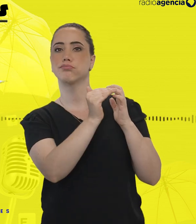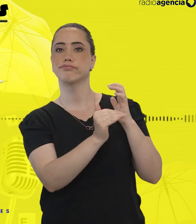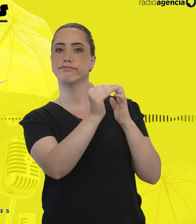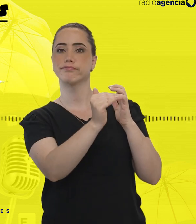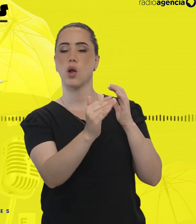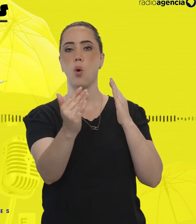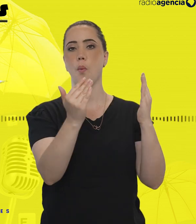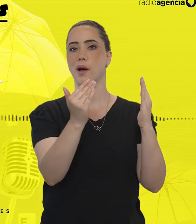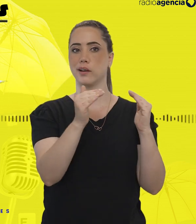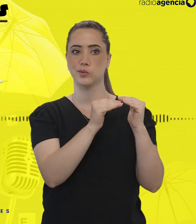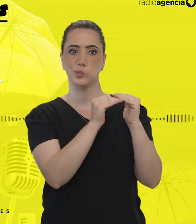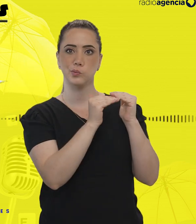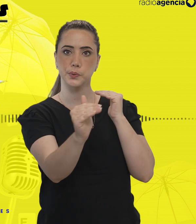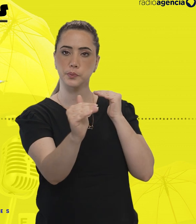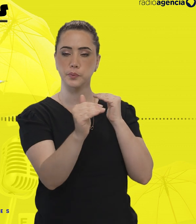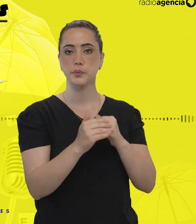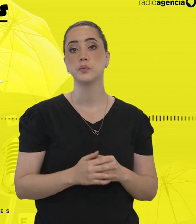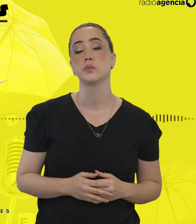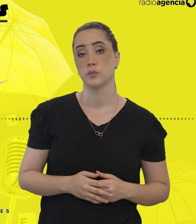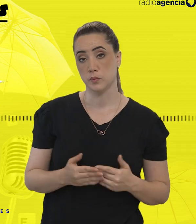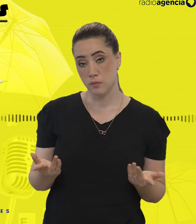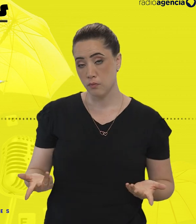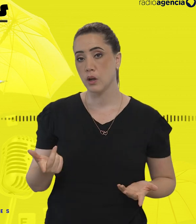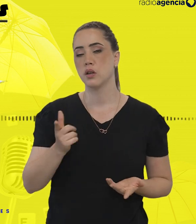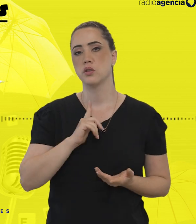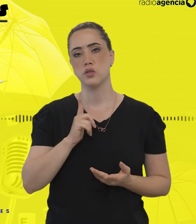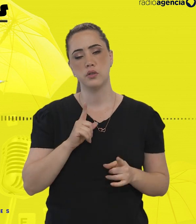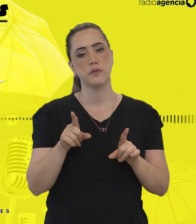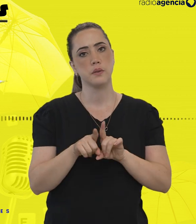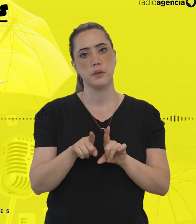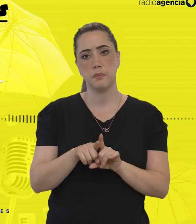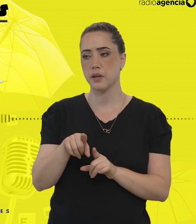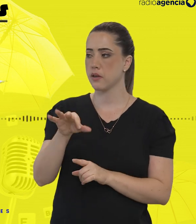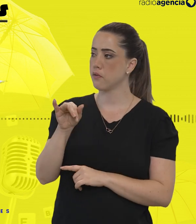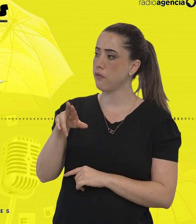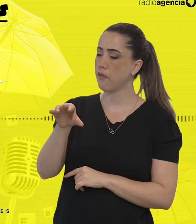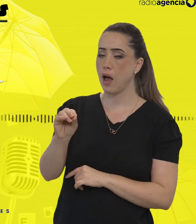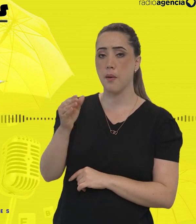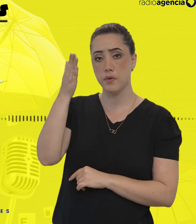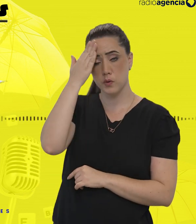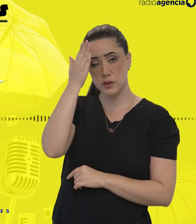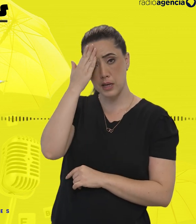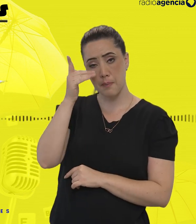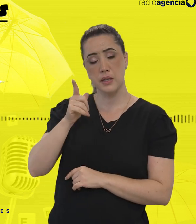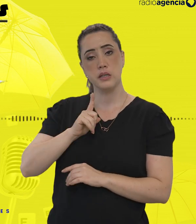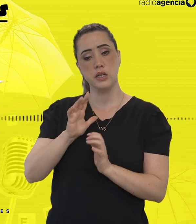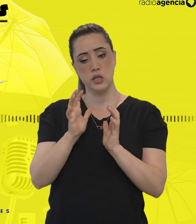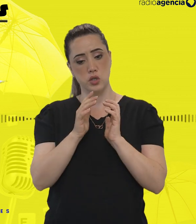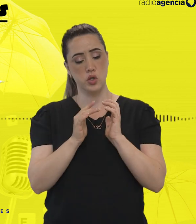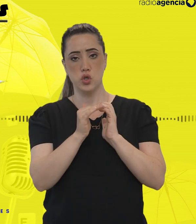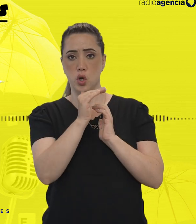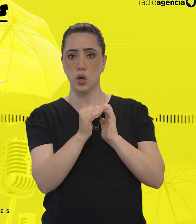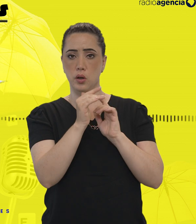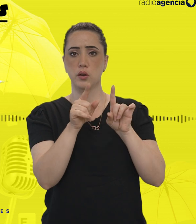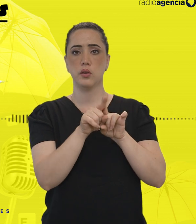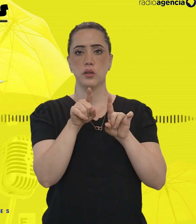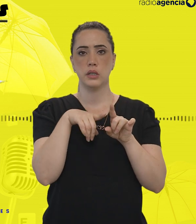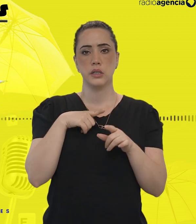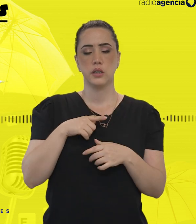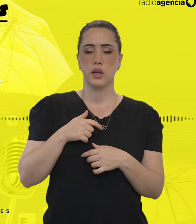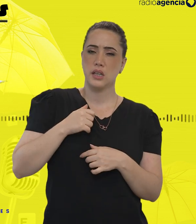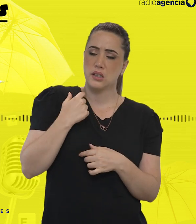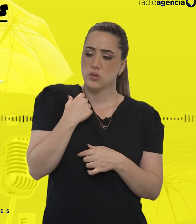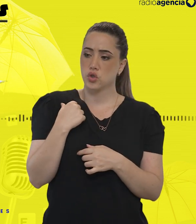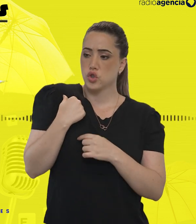do padrão esperado pela sociedade. Tivemos o Fábio Cisotti, que se descobriu com um distúrbio neurológico que causa tiques